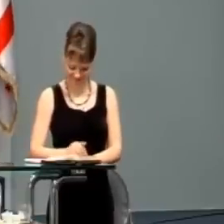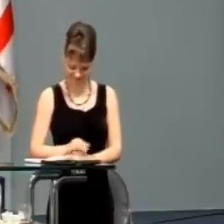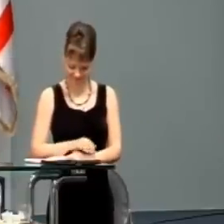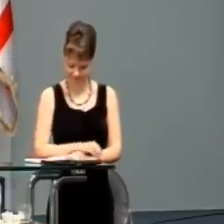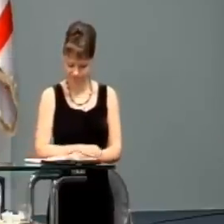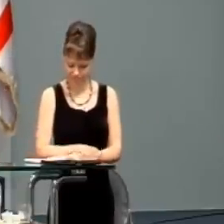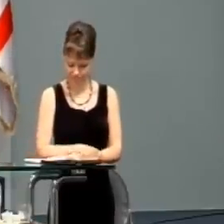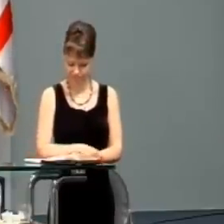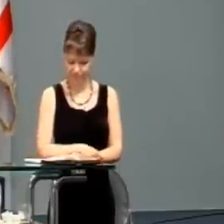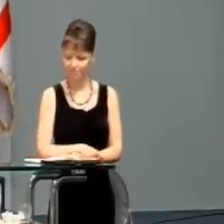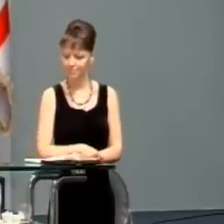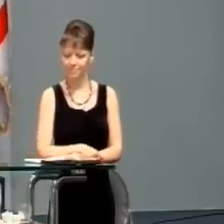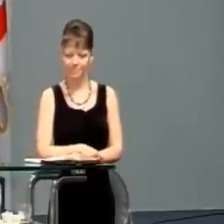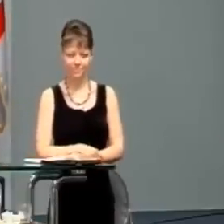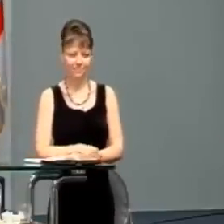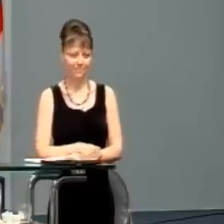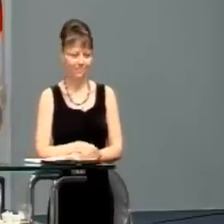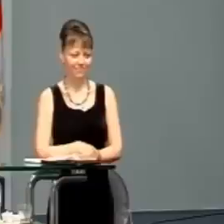Verš 2.